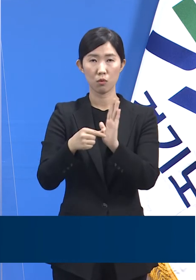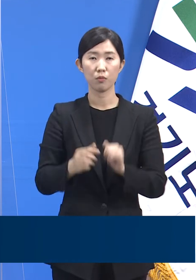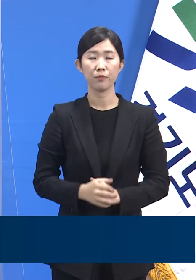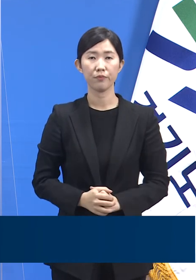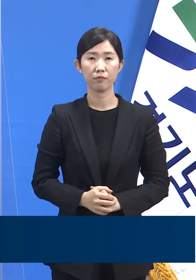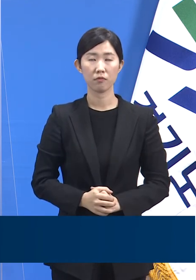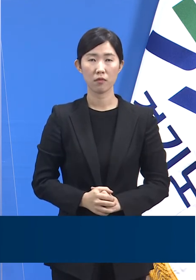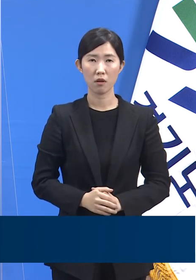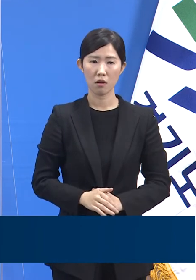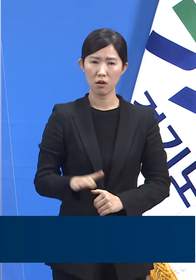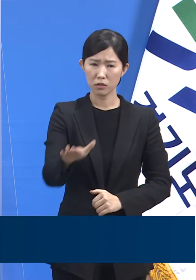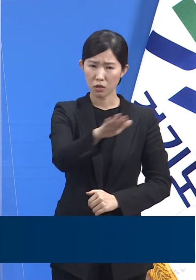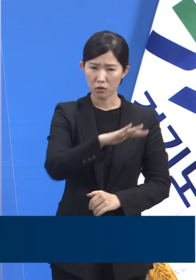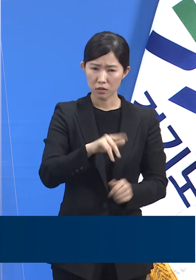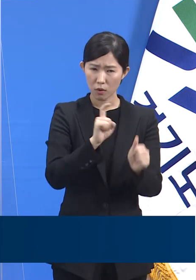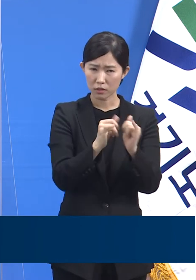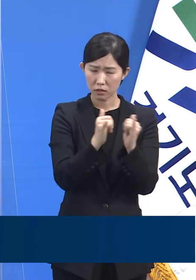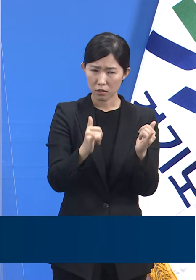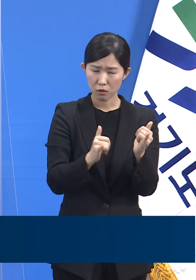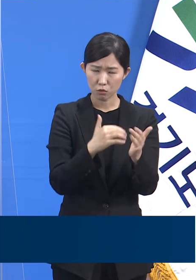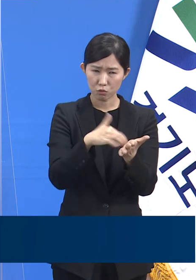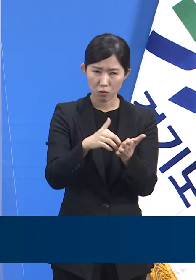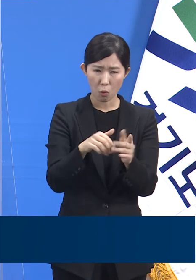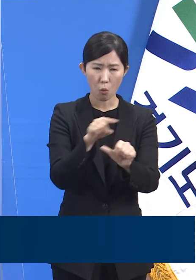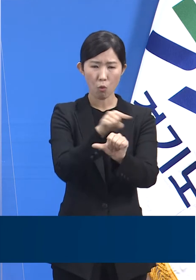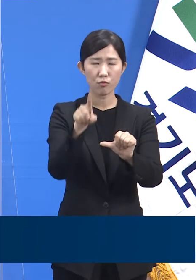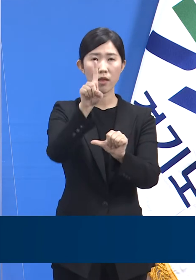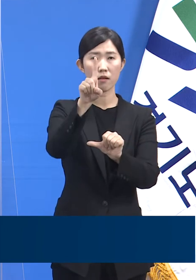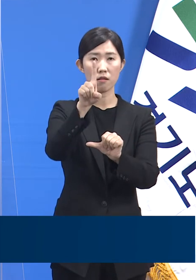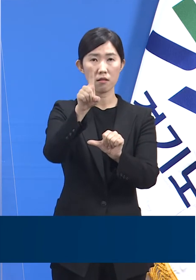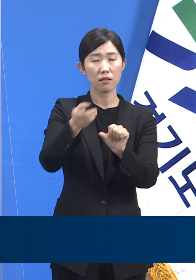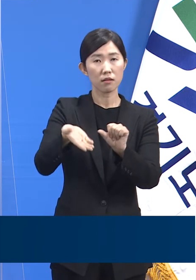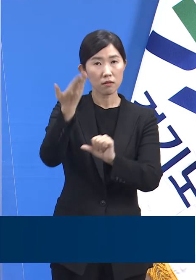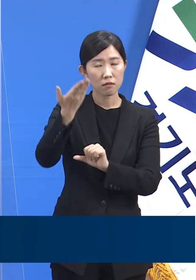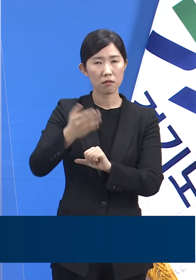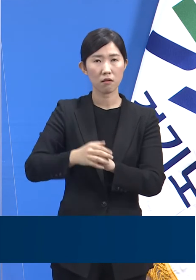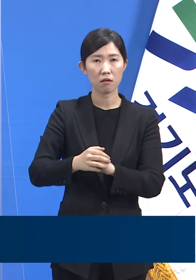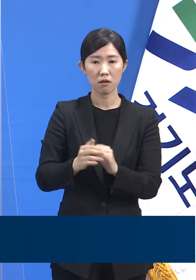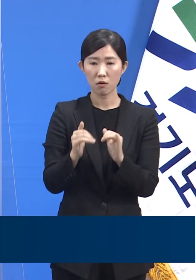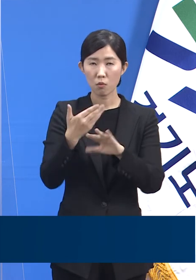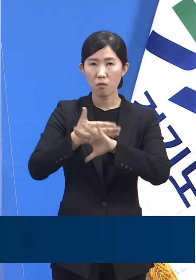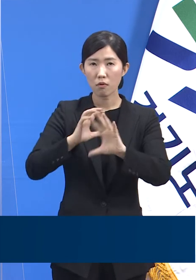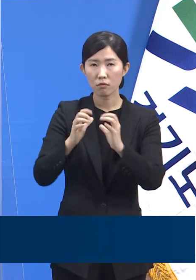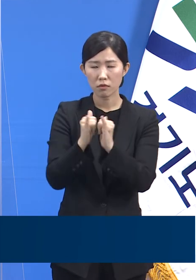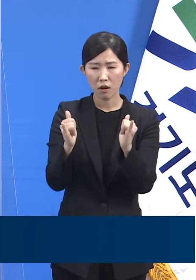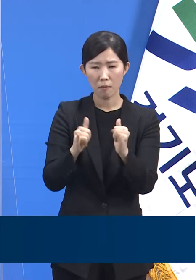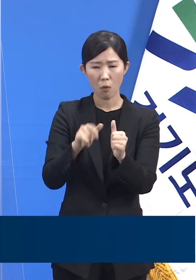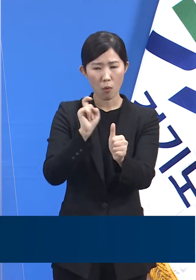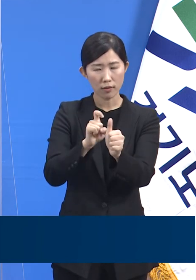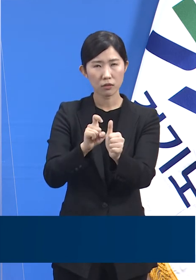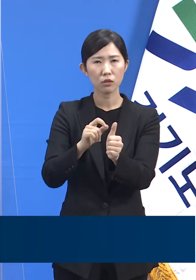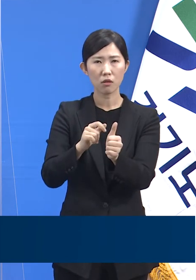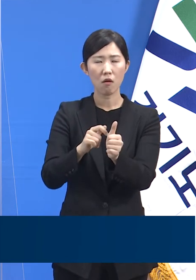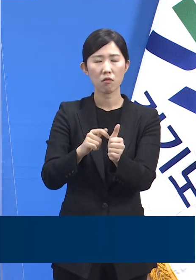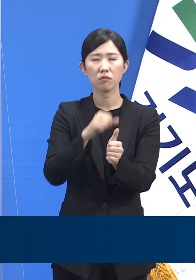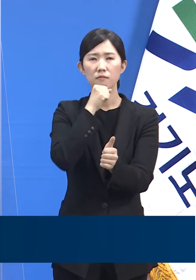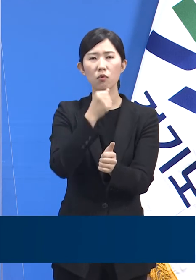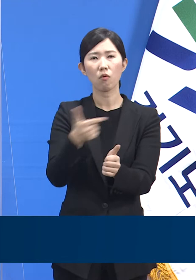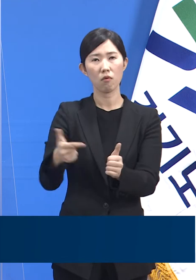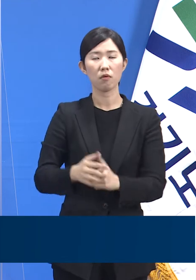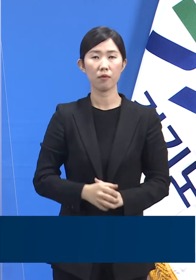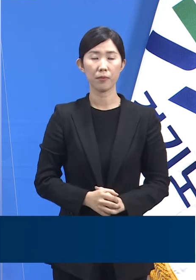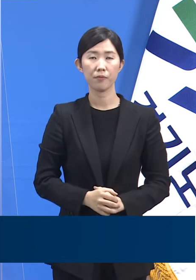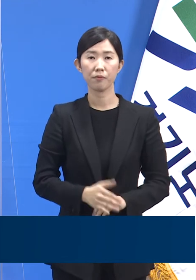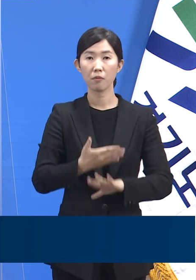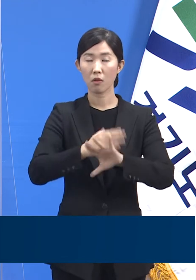확진자의 5분의 1이 넘는 숫자이며 인구 구성 대비 매우 높은 비율입니다. 외국인